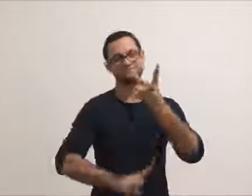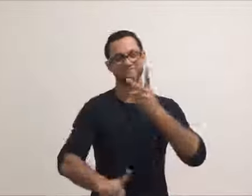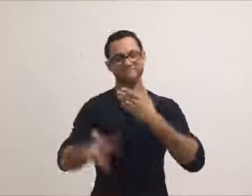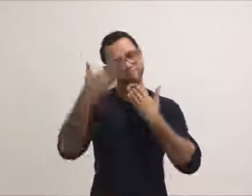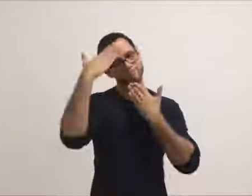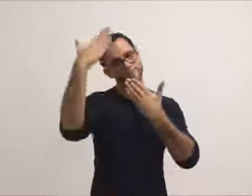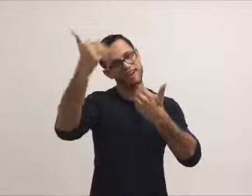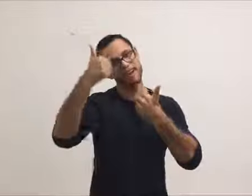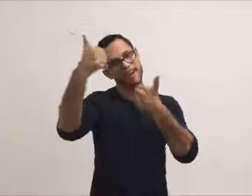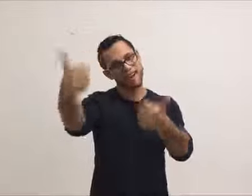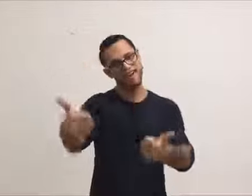amigo